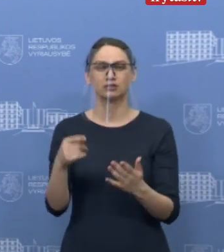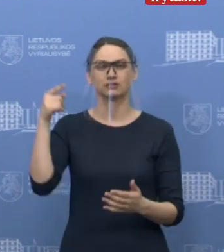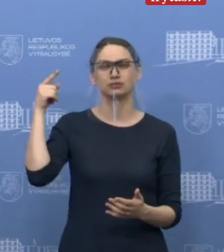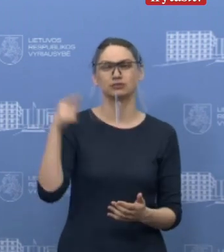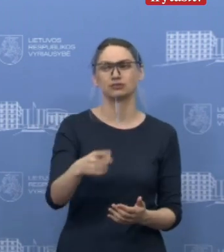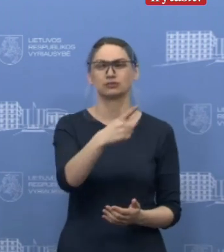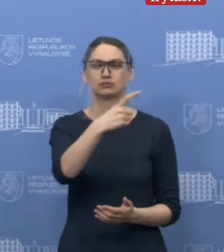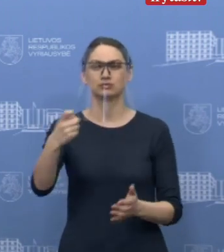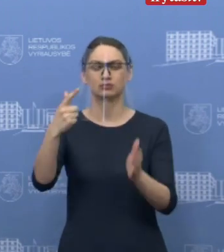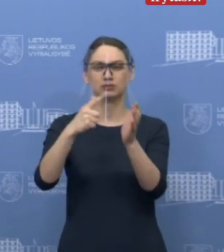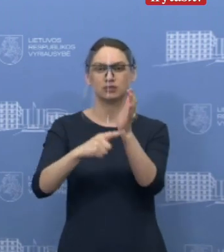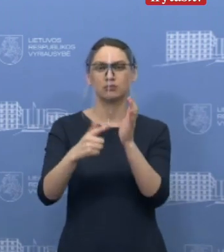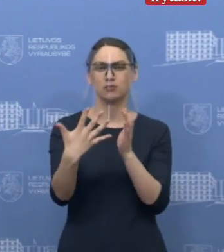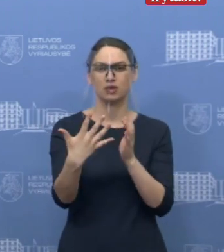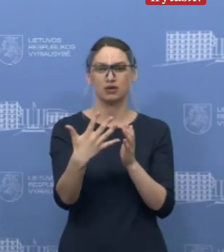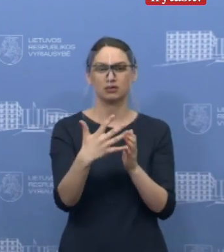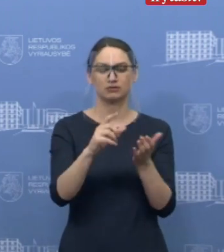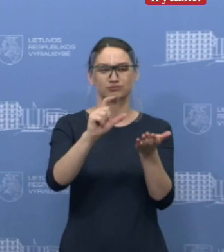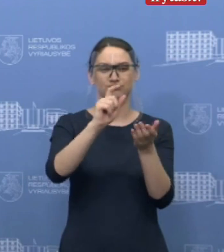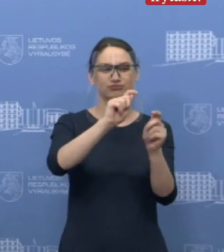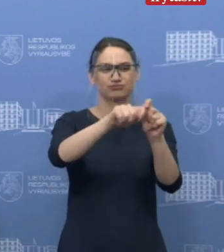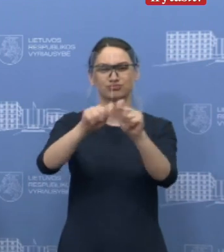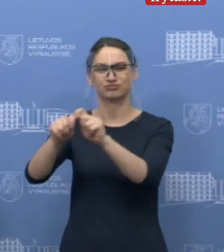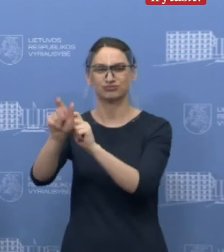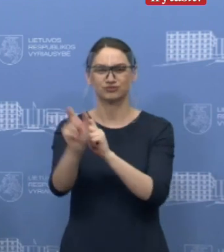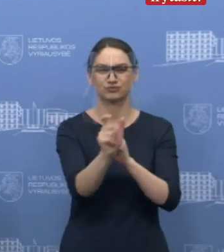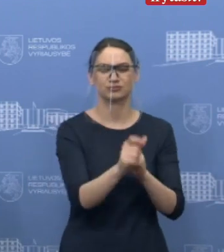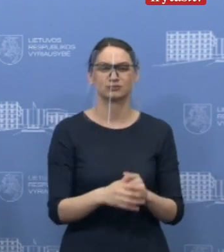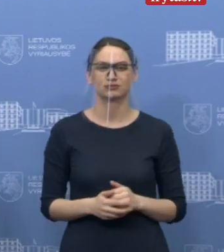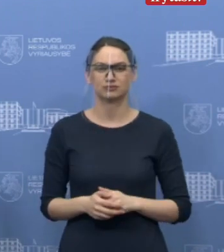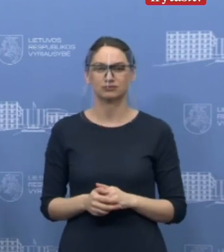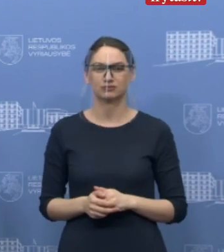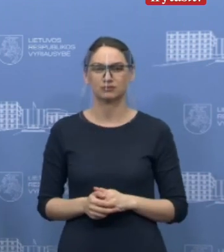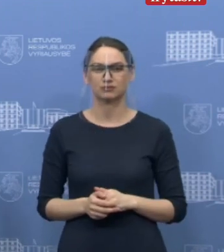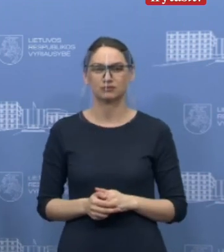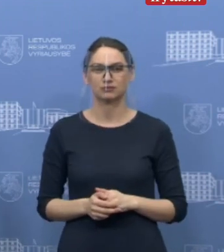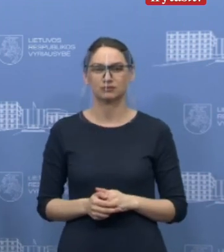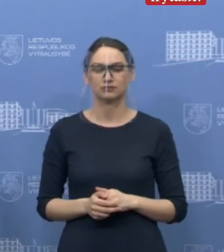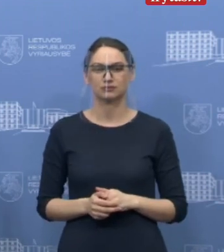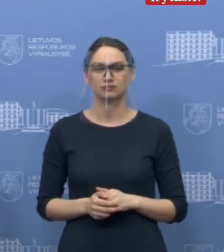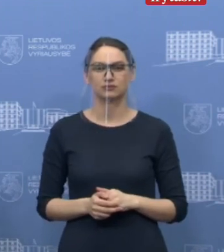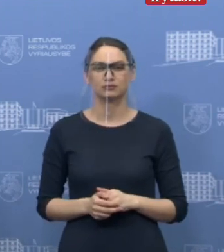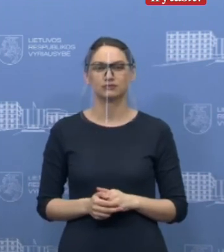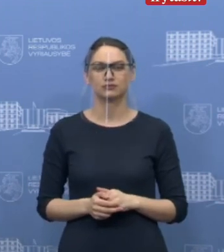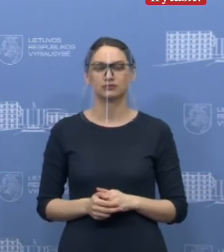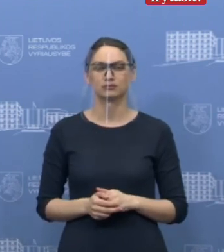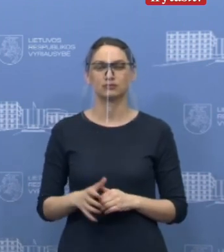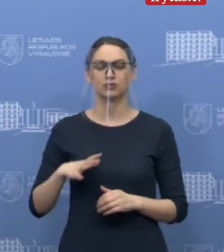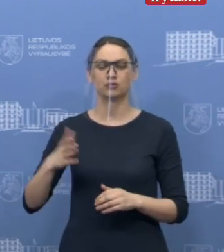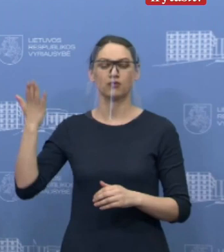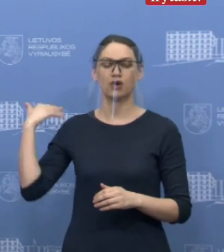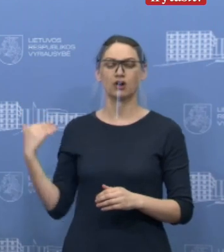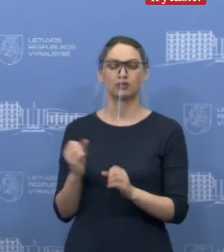1175 mėginiai. Na, o jau nuo pradžios, kiek yra tiktos